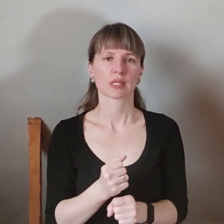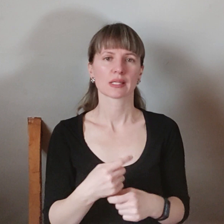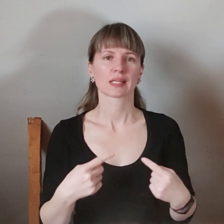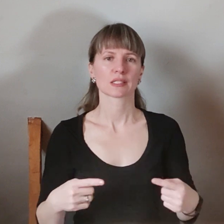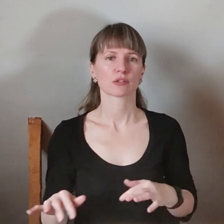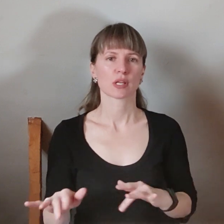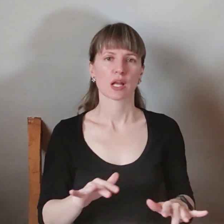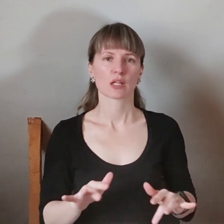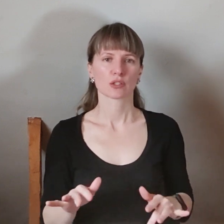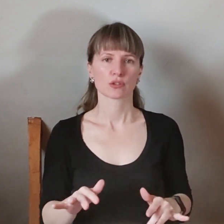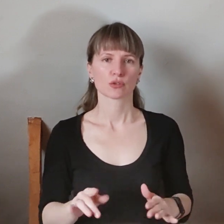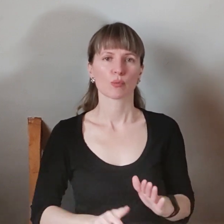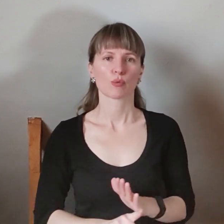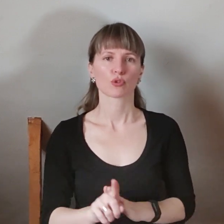Дякую за